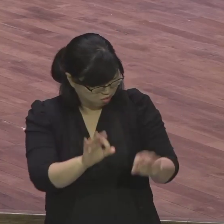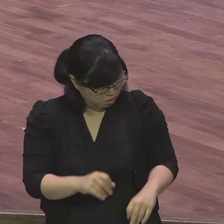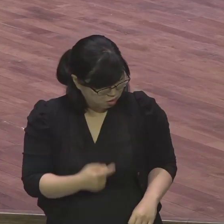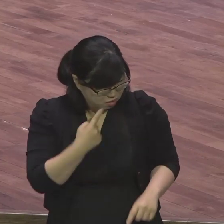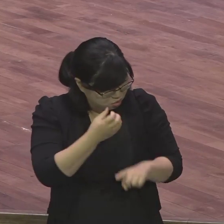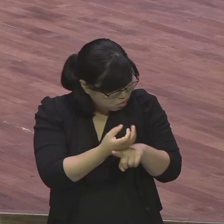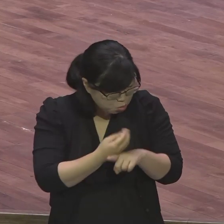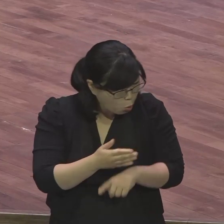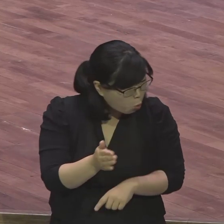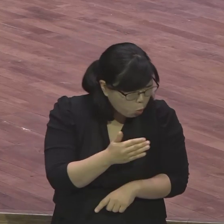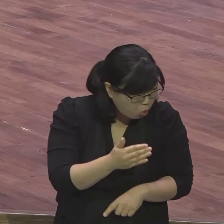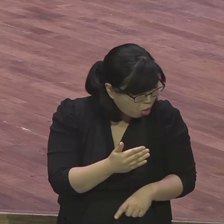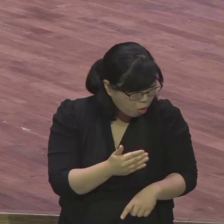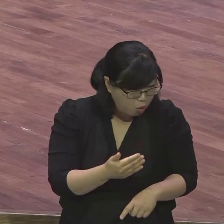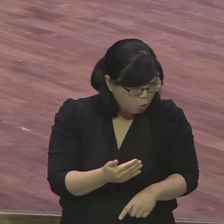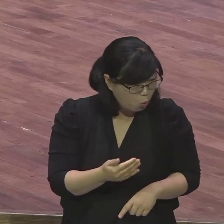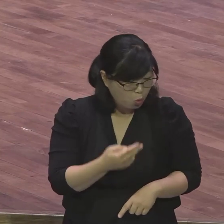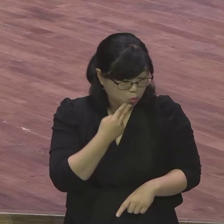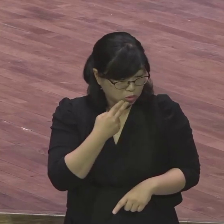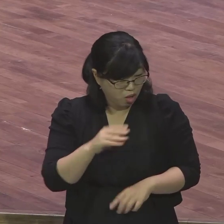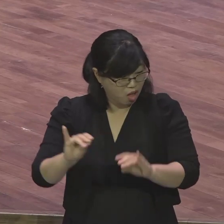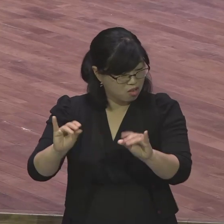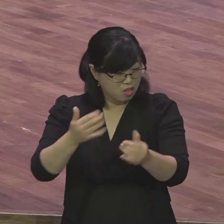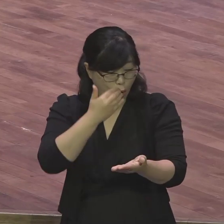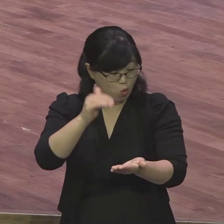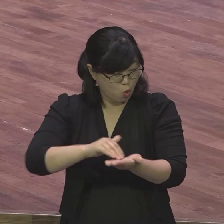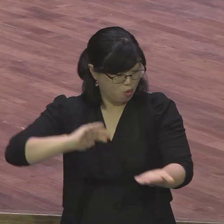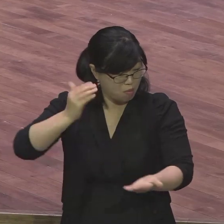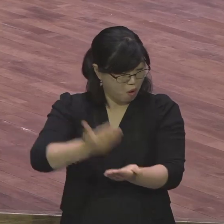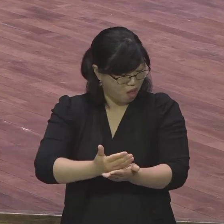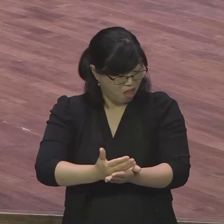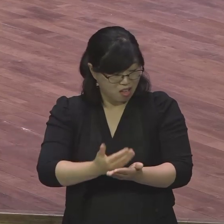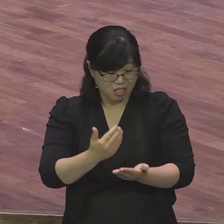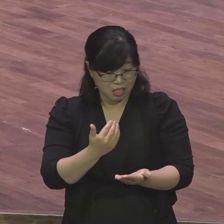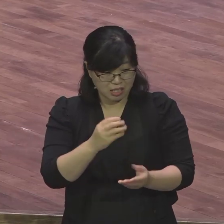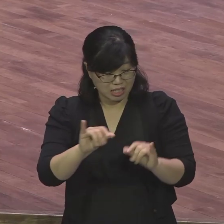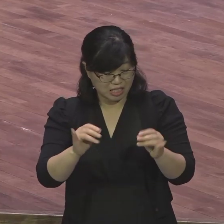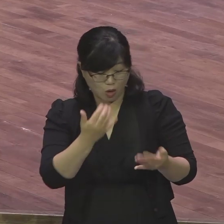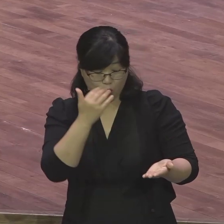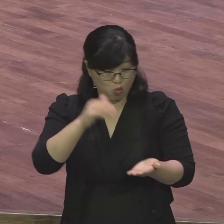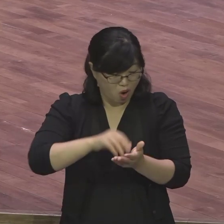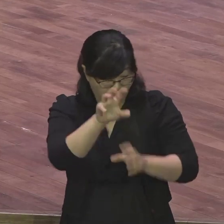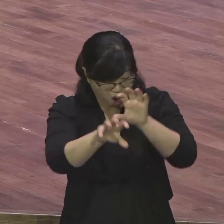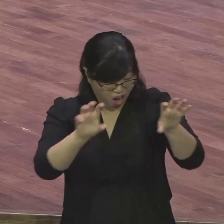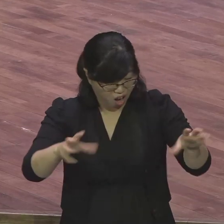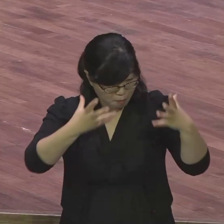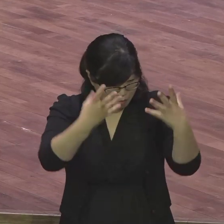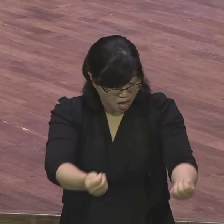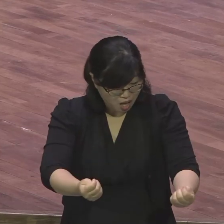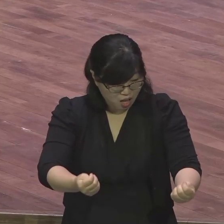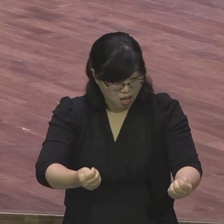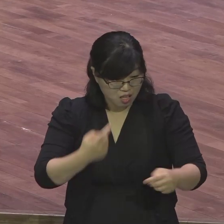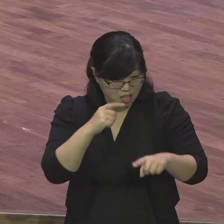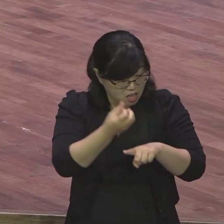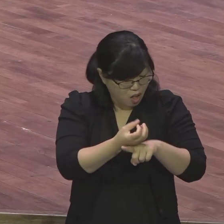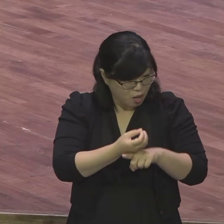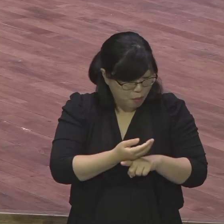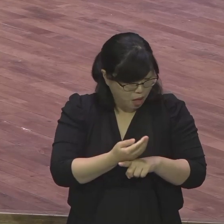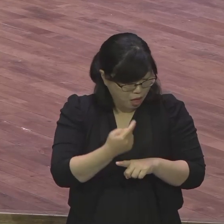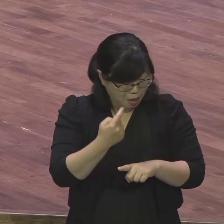그런데 아는 사람이 보면 저 안에 금이 있어. 금이 실제로 몇 프로 있겠어요? 10% 있겠어요? 5%? 1% 있겠어요? 0.1% 있겠어요?